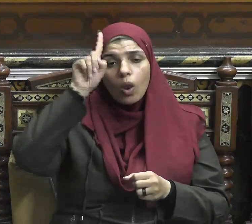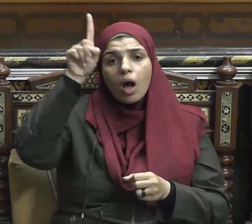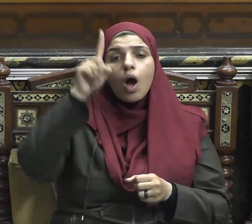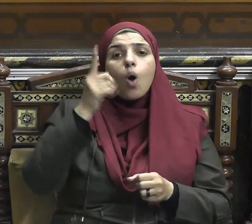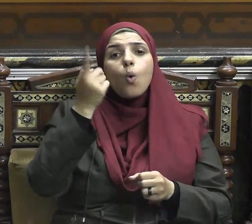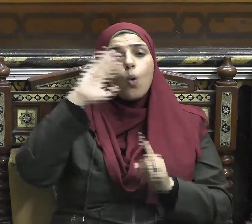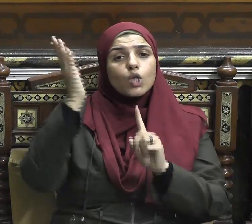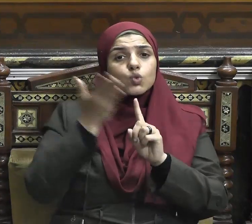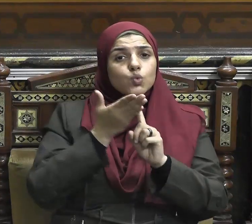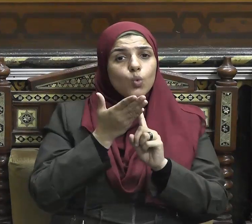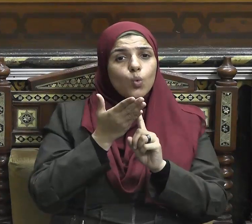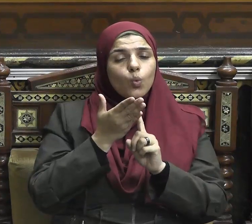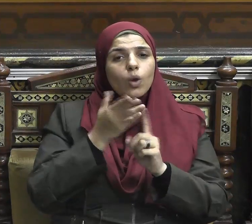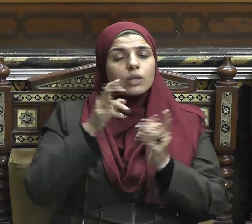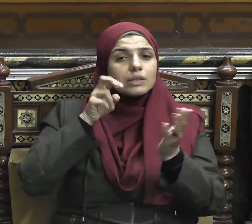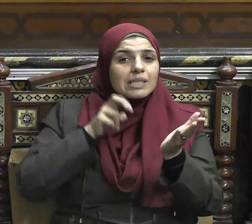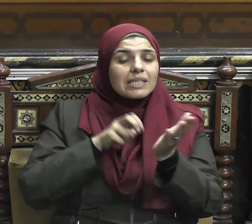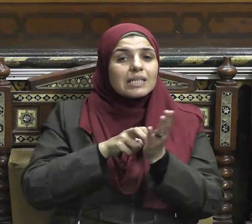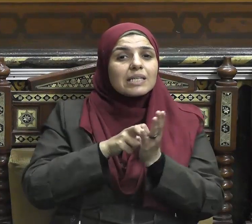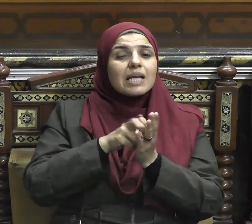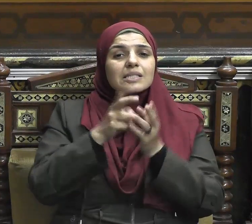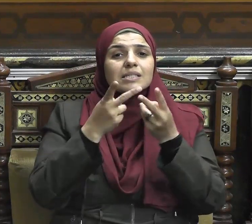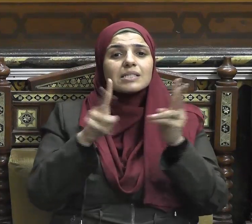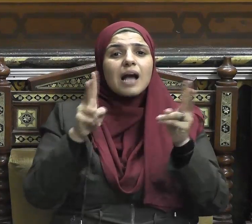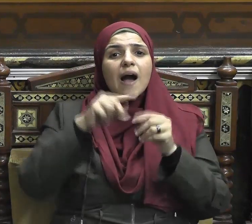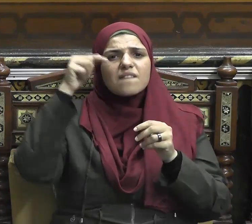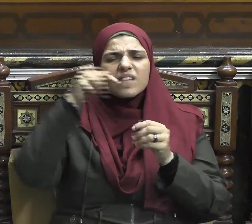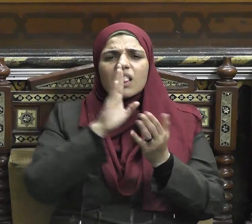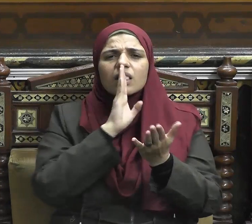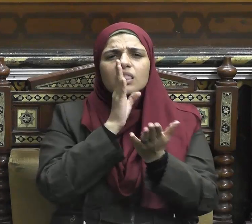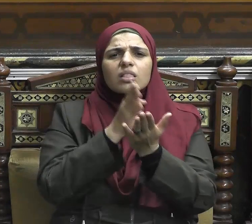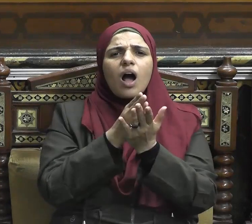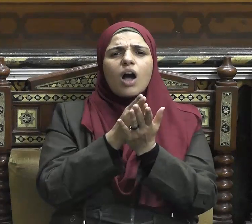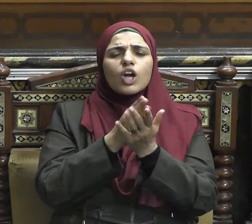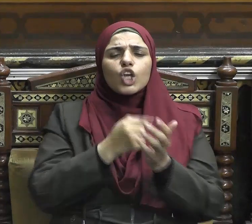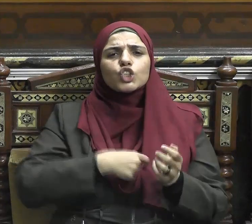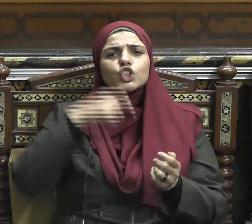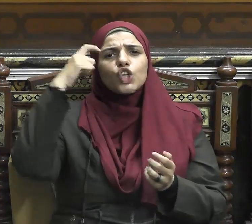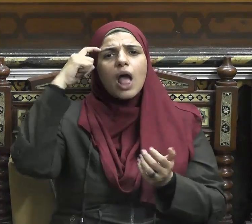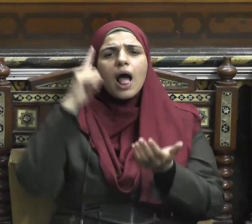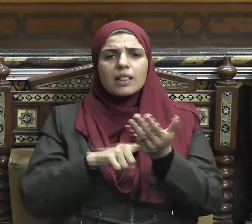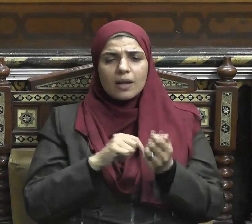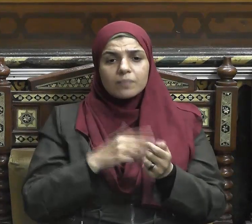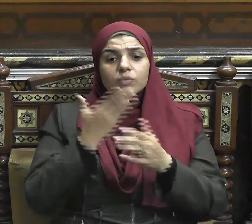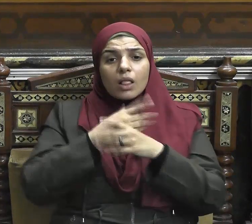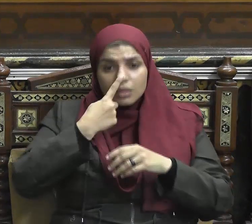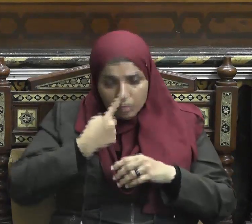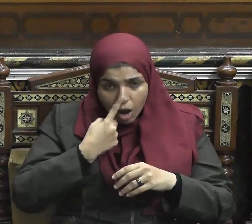في بناء شخصية سوية فحين يعتقد الإنسان بأن